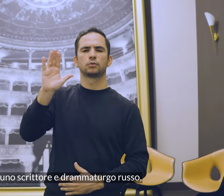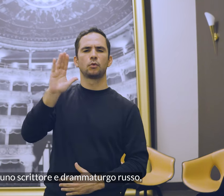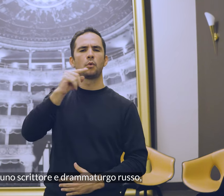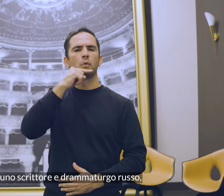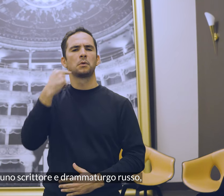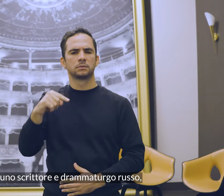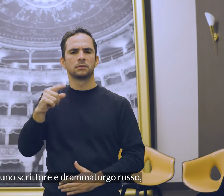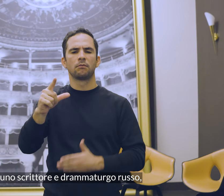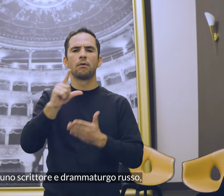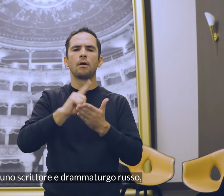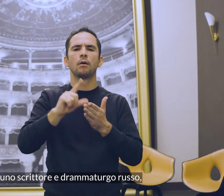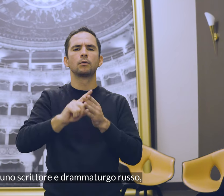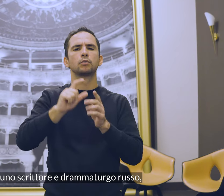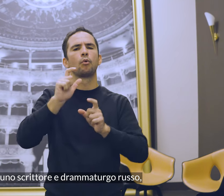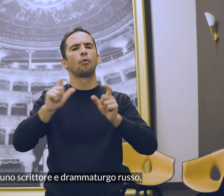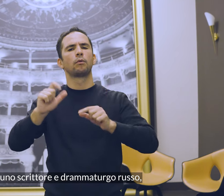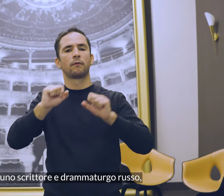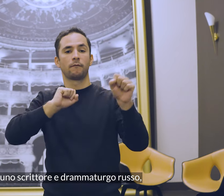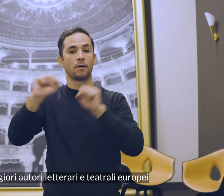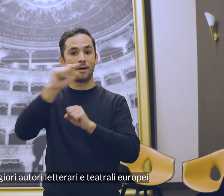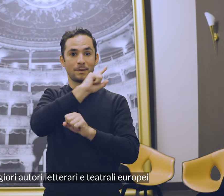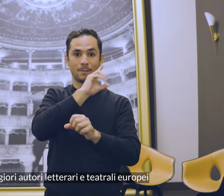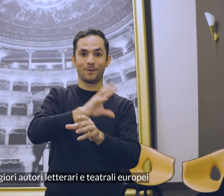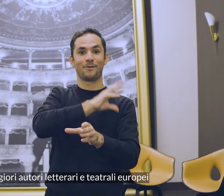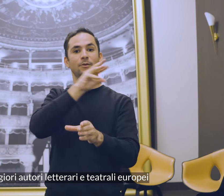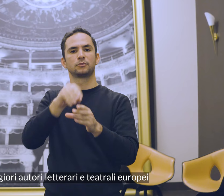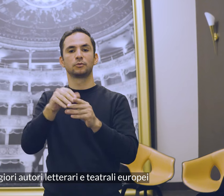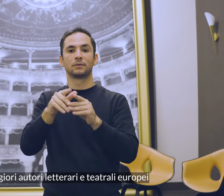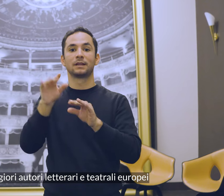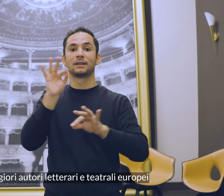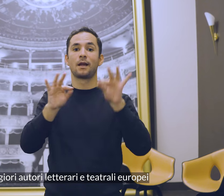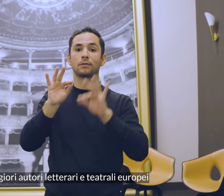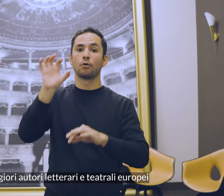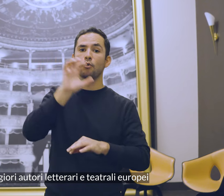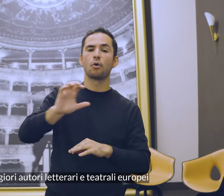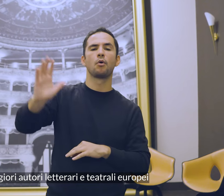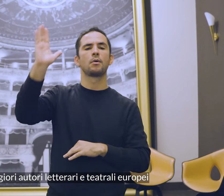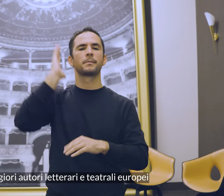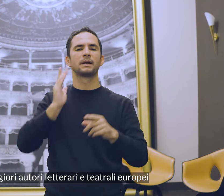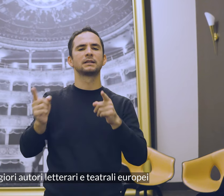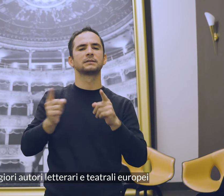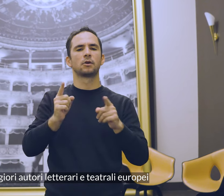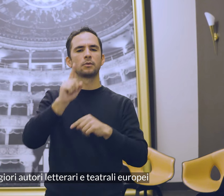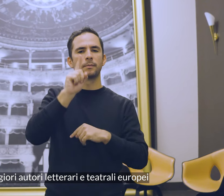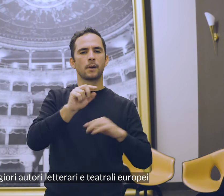scrittore e drammaturgo russo tra i maggiori autori letterari e teatrali europei